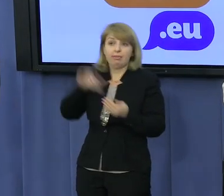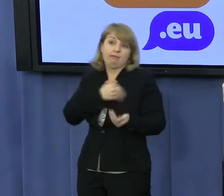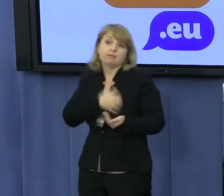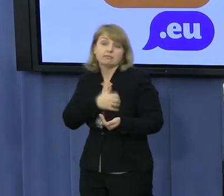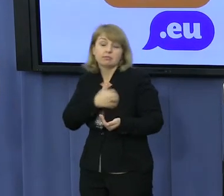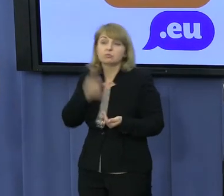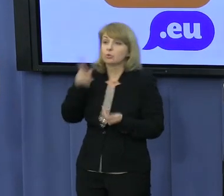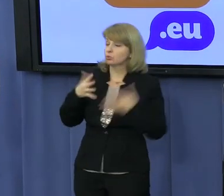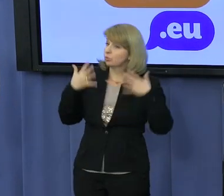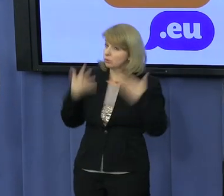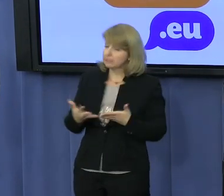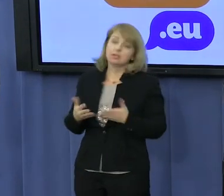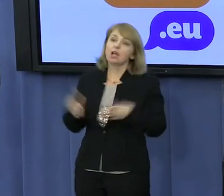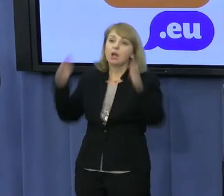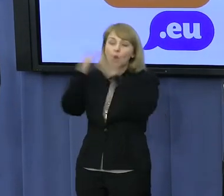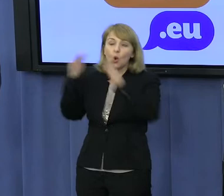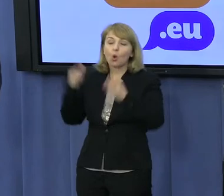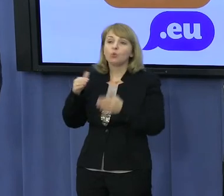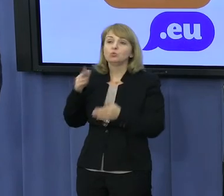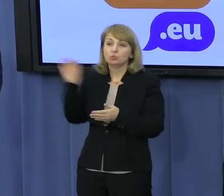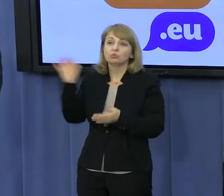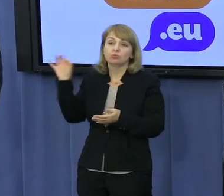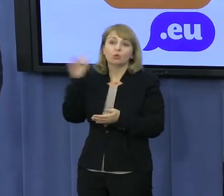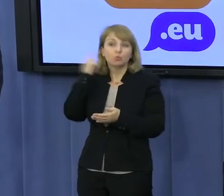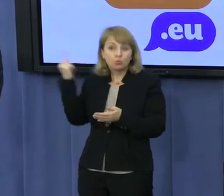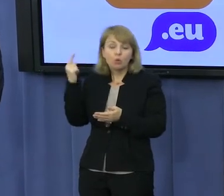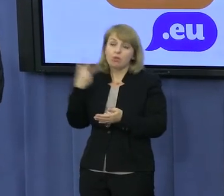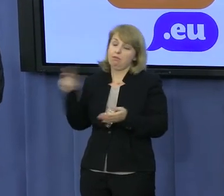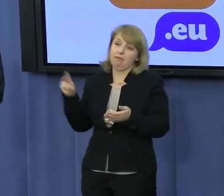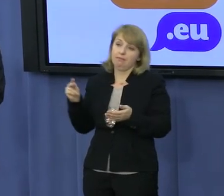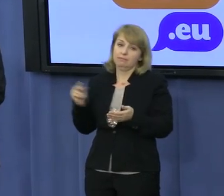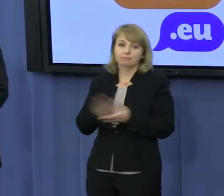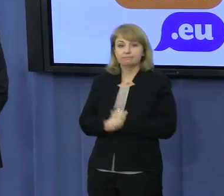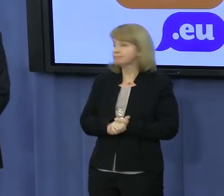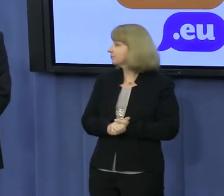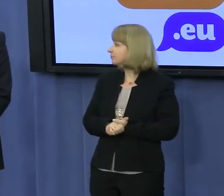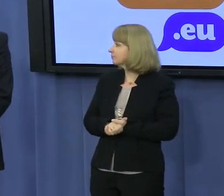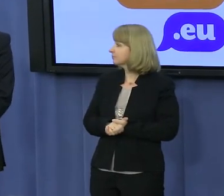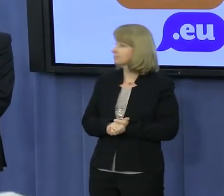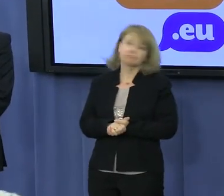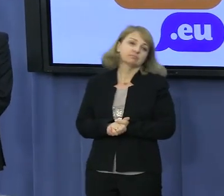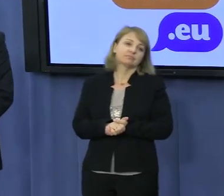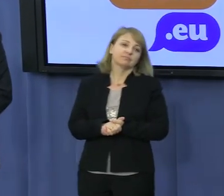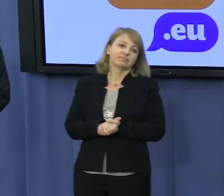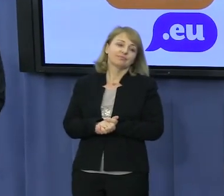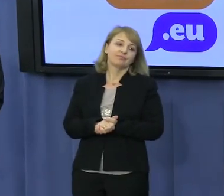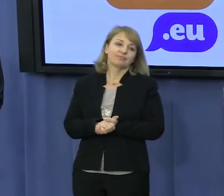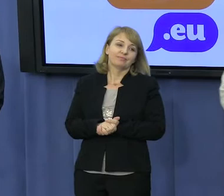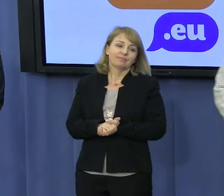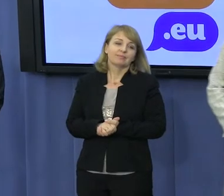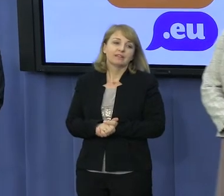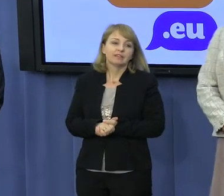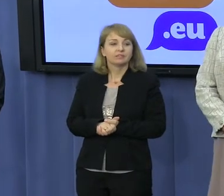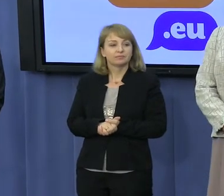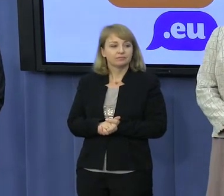serca tych, którzy chcą się Kościoła słuchać lub nie. To tyle z naszej strony. Proszę bardzo, rozumiem, że są pytania. Ja bym chciała